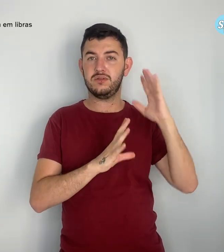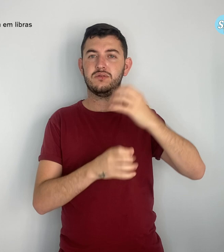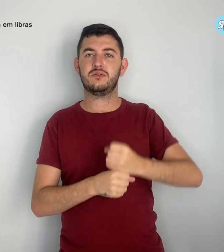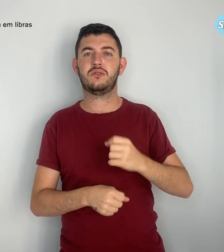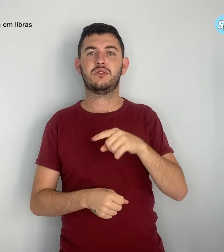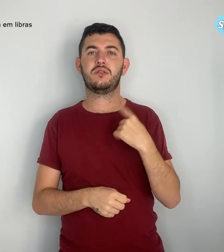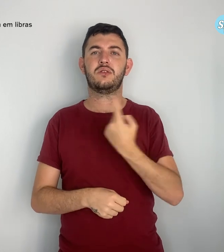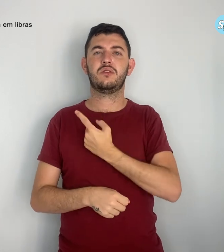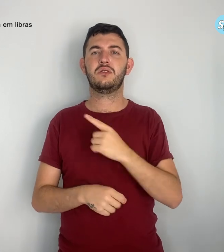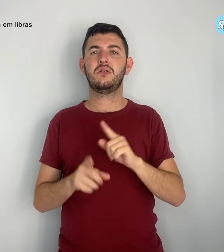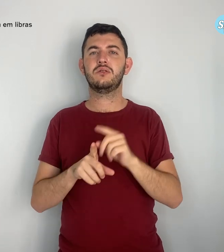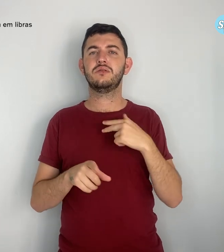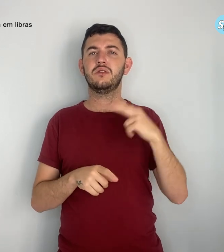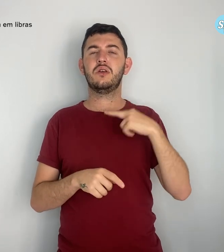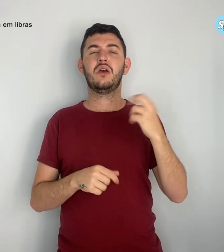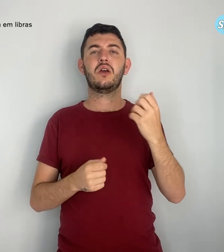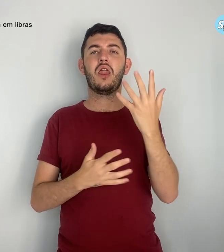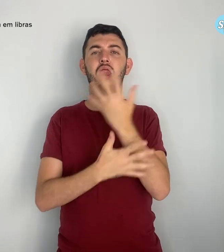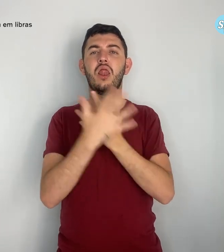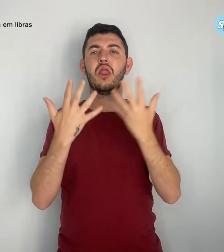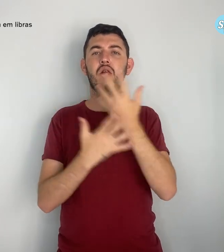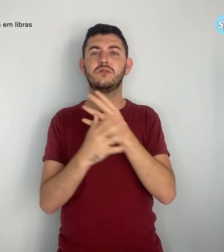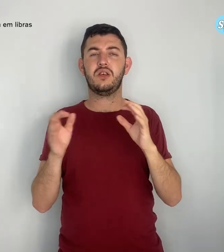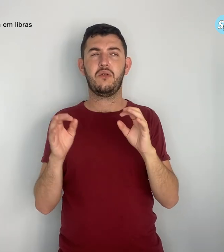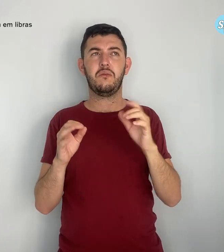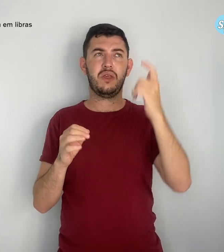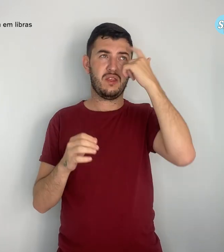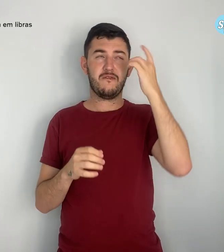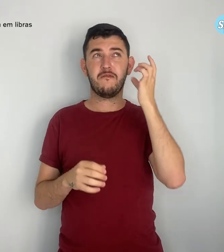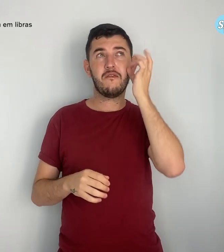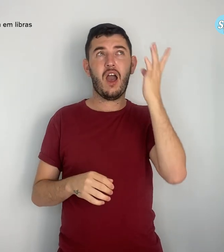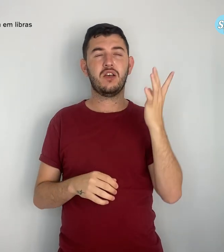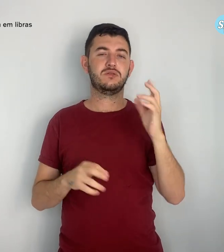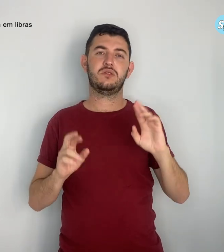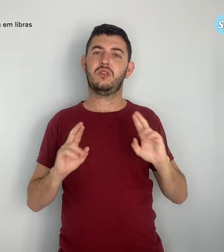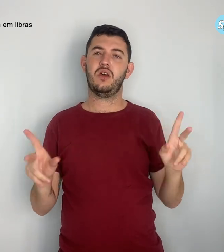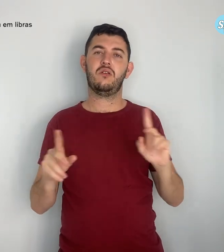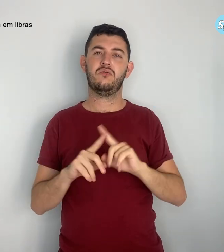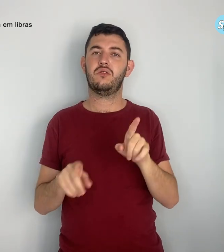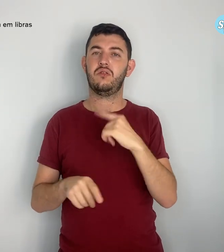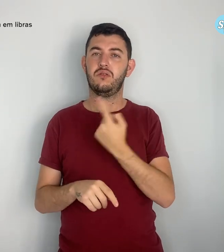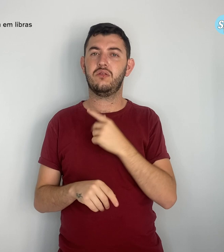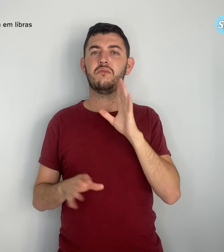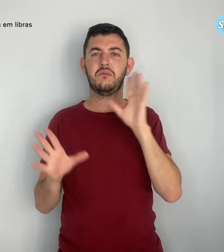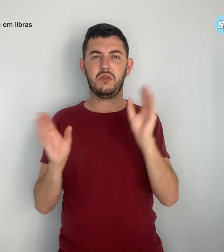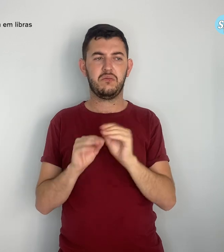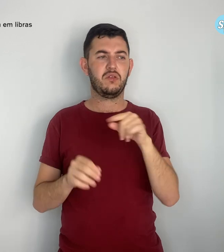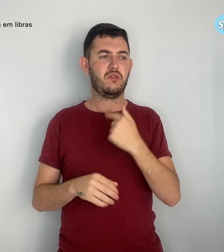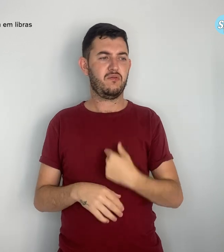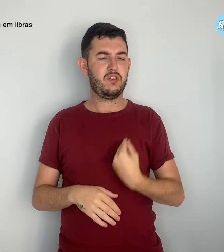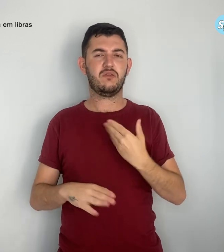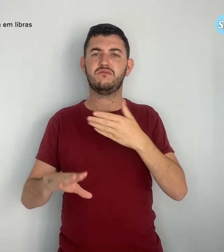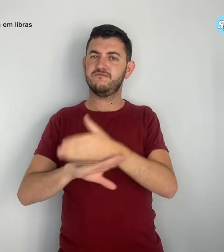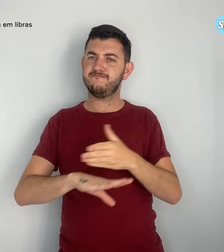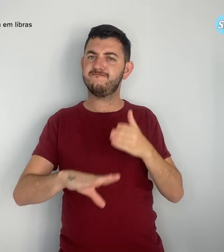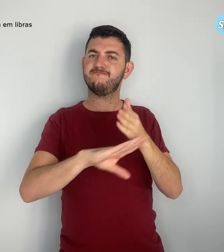ilusão de que isso seria fácil. Fomos às ruas com vontade. Conscientes de que